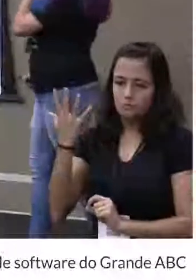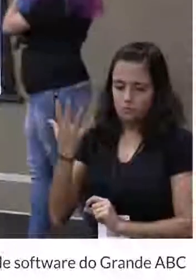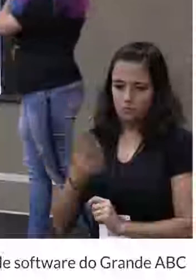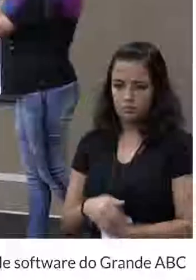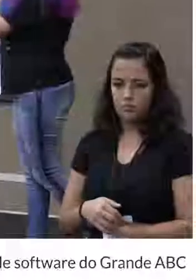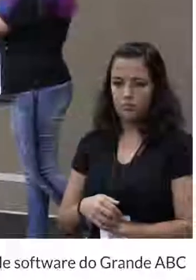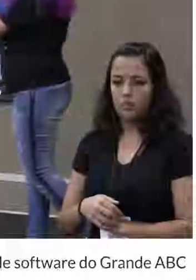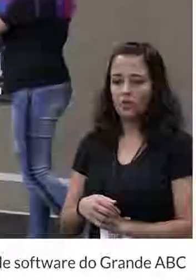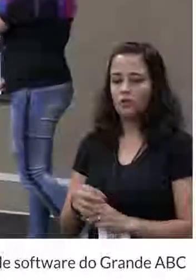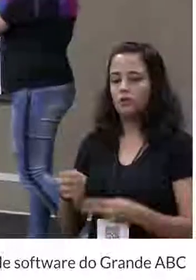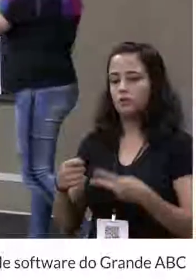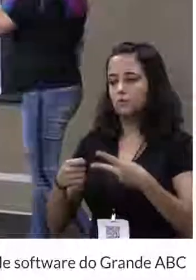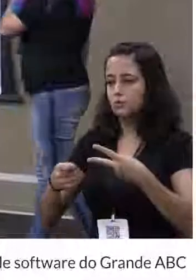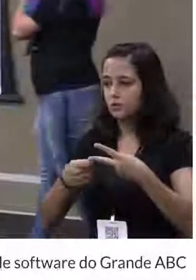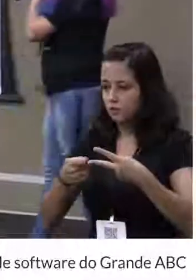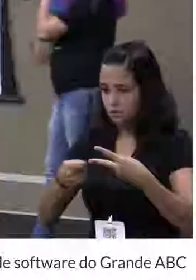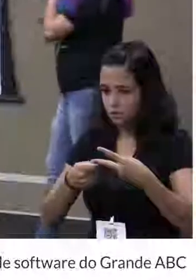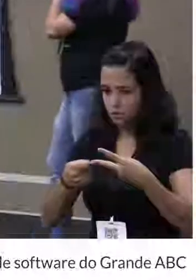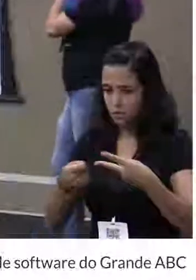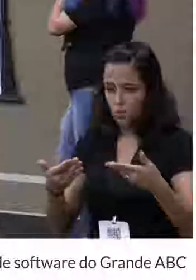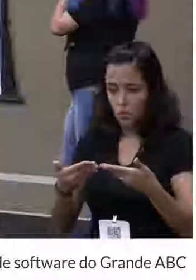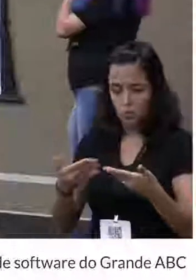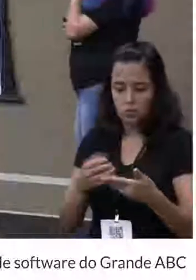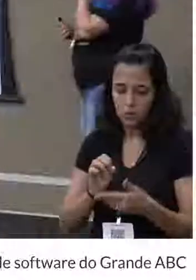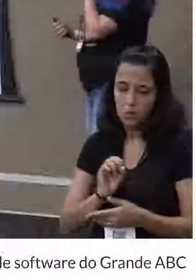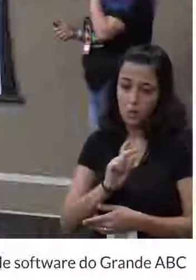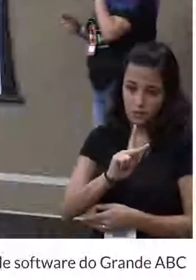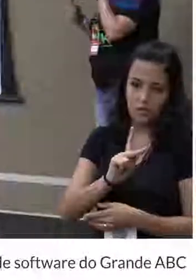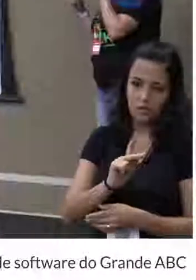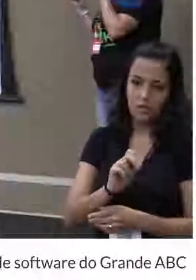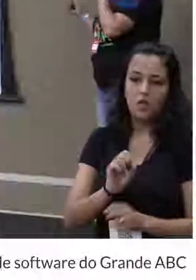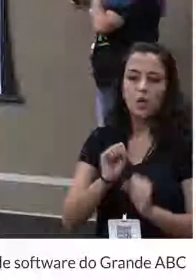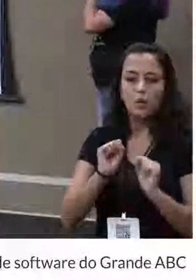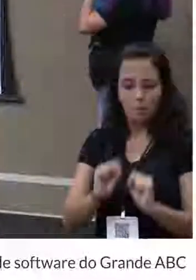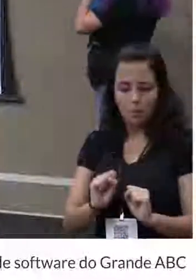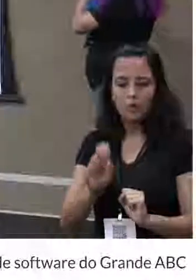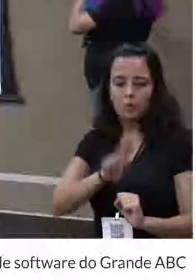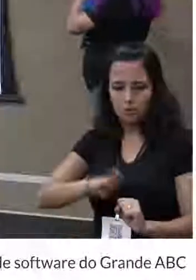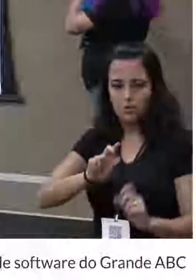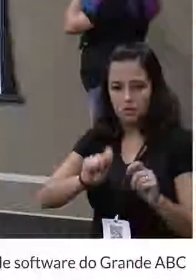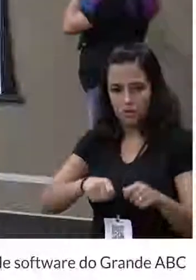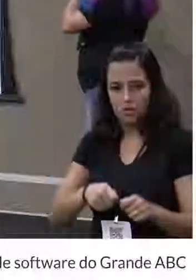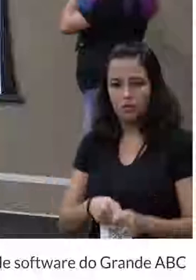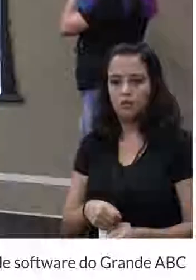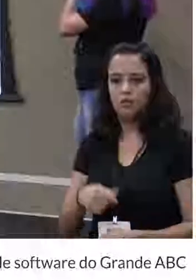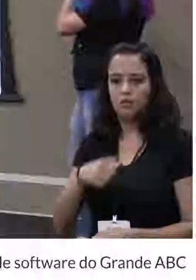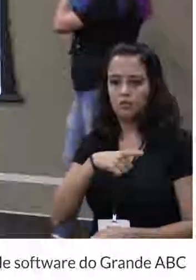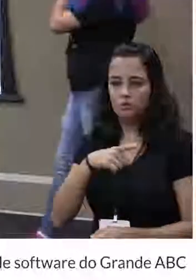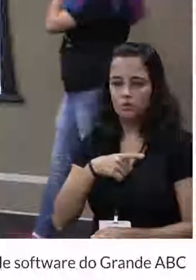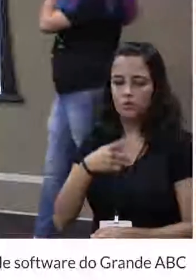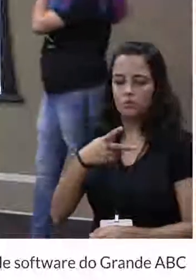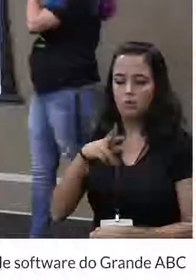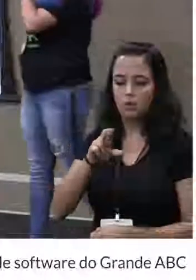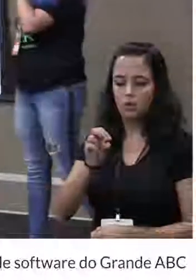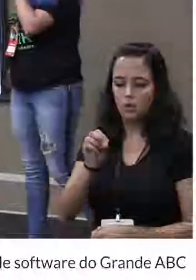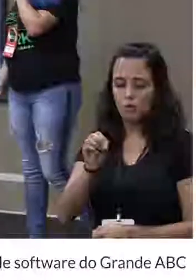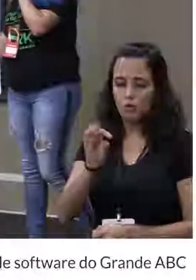No JavaScript, atualmente, é de boas. a gente consegue fazer isso através do Prototype, Transpiller,